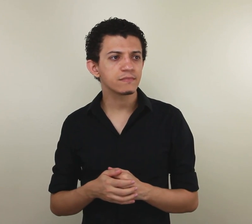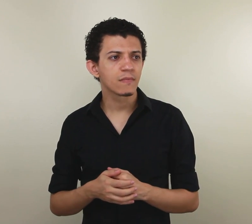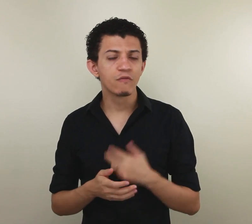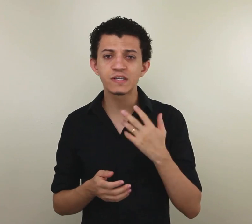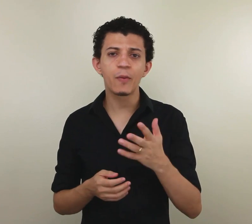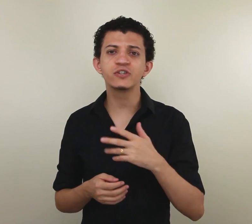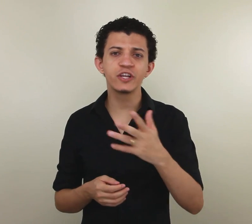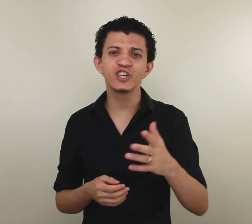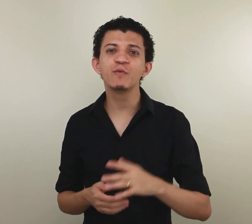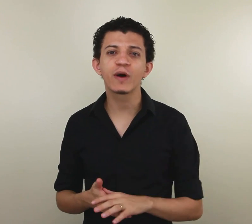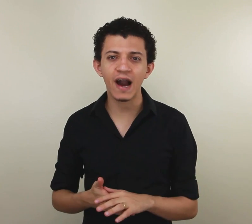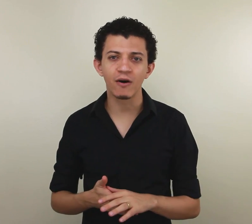Você pode dirigir o meu carro?